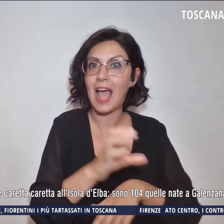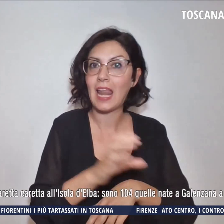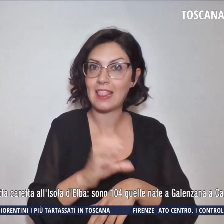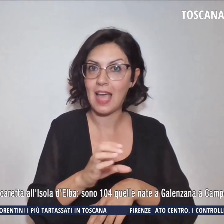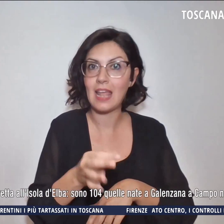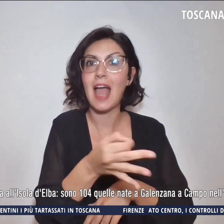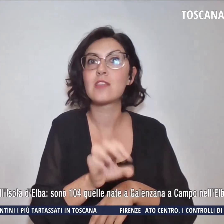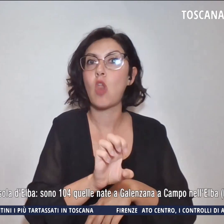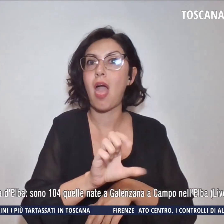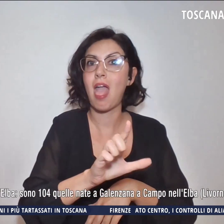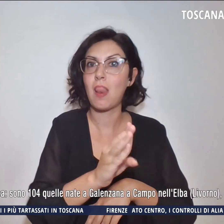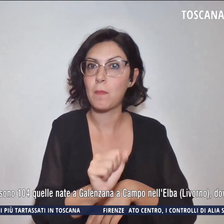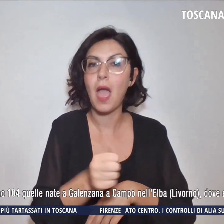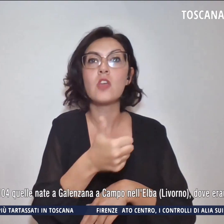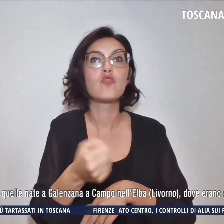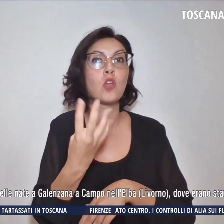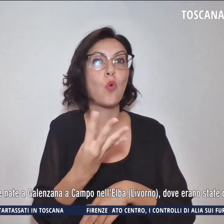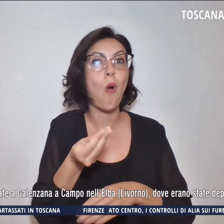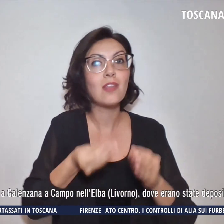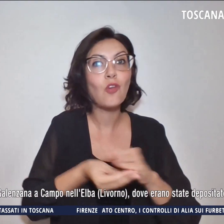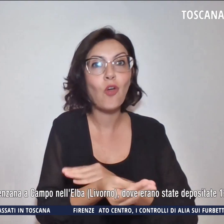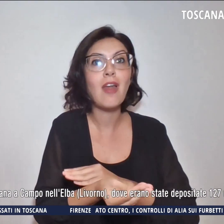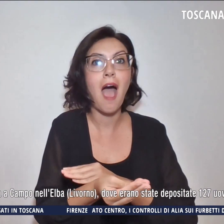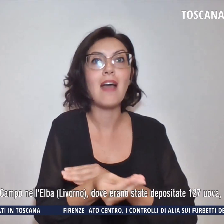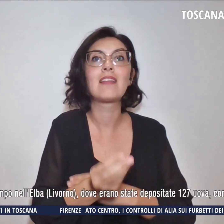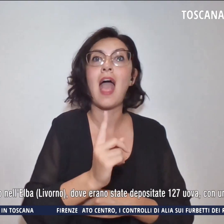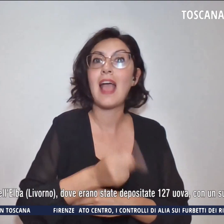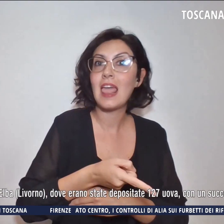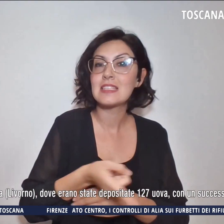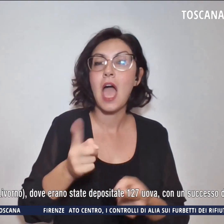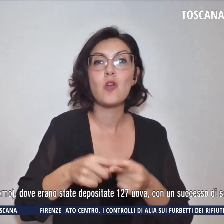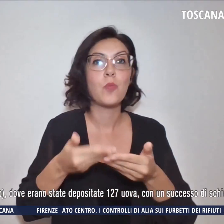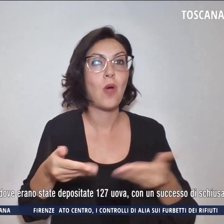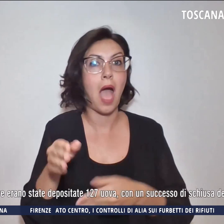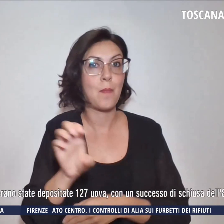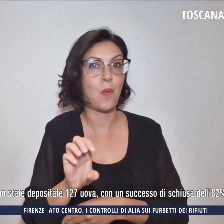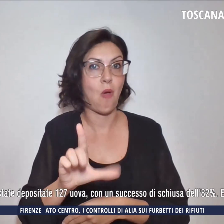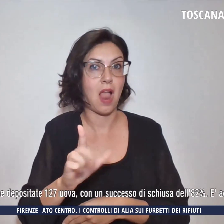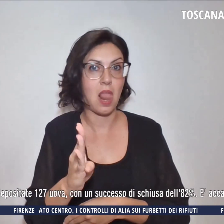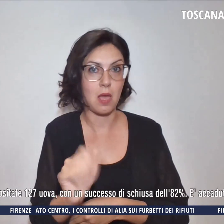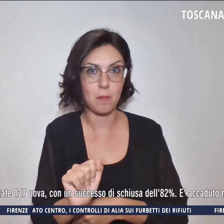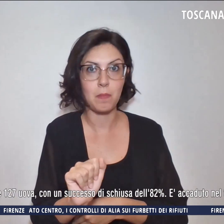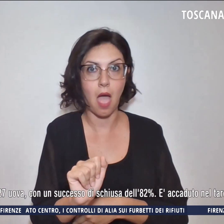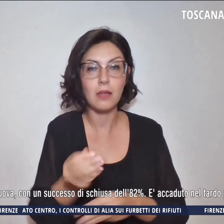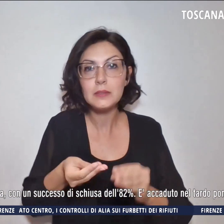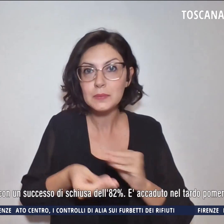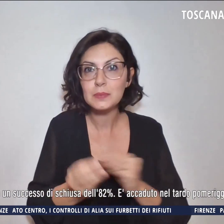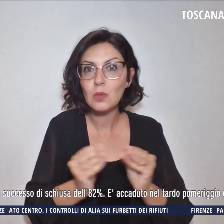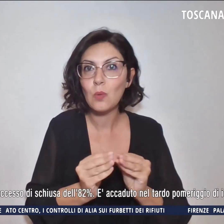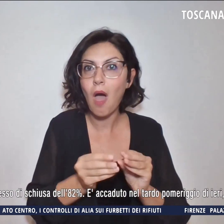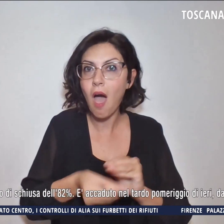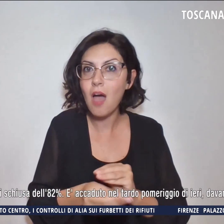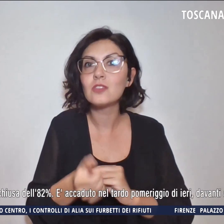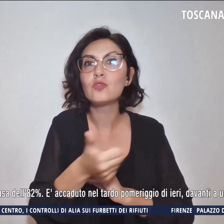quelle nate a Galenzano e a Campo nell'Elba dove sono state depositate 127